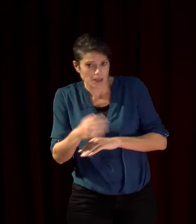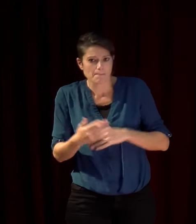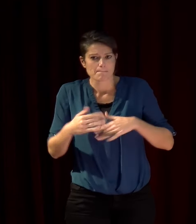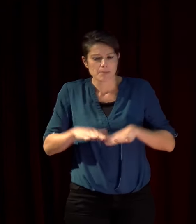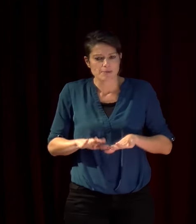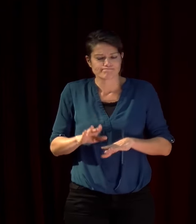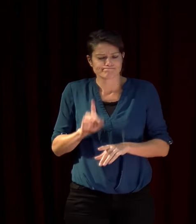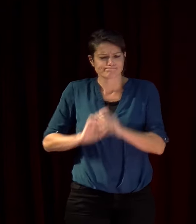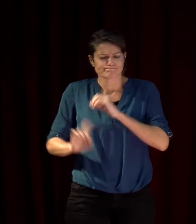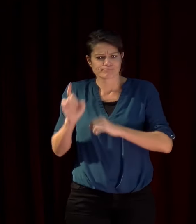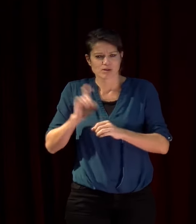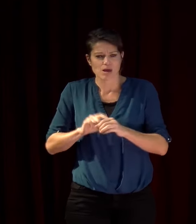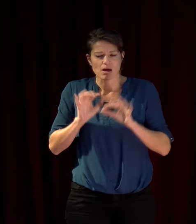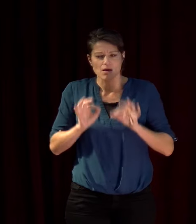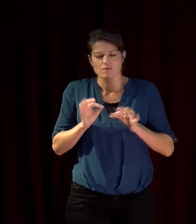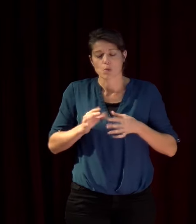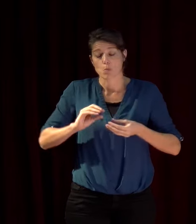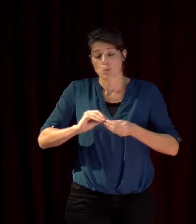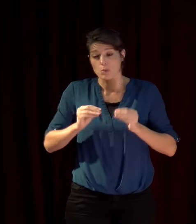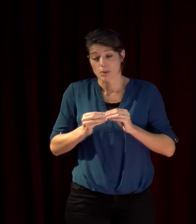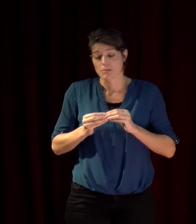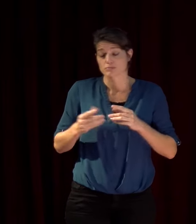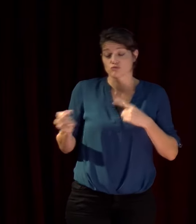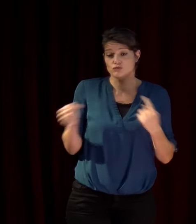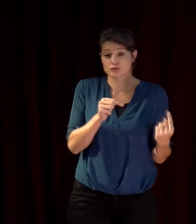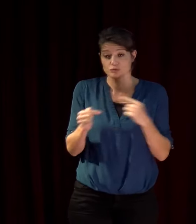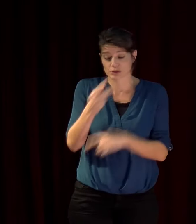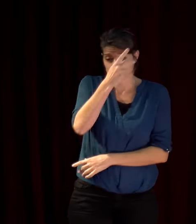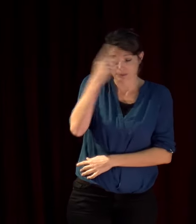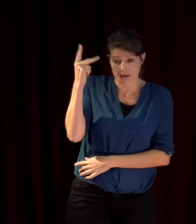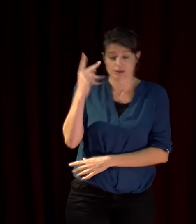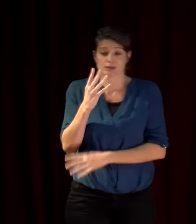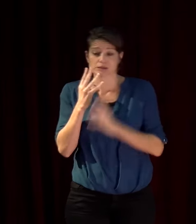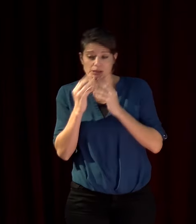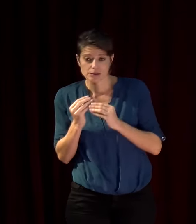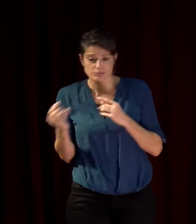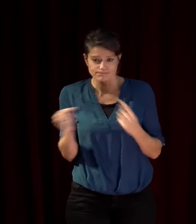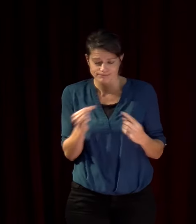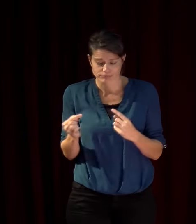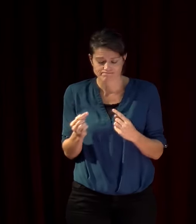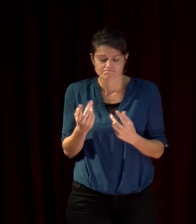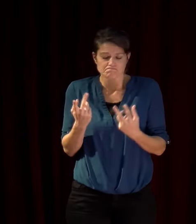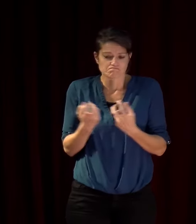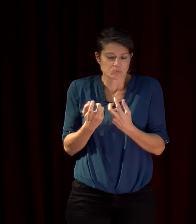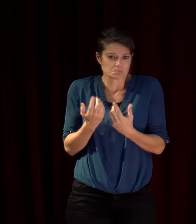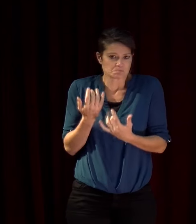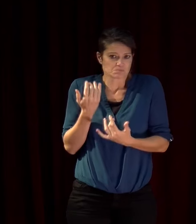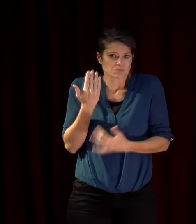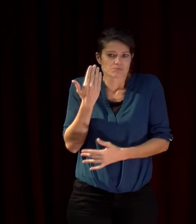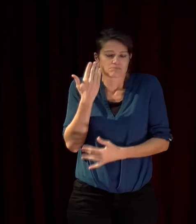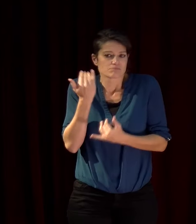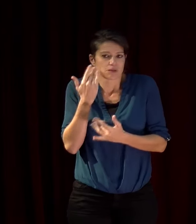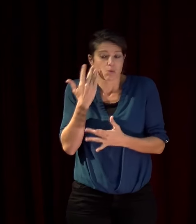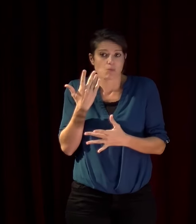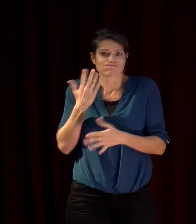au problème palestinien israélo-palestinien si l'Europe il n'y avait pas une